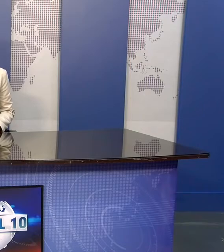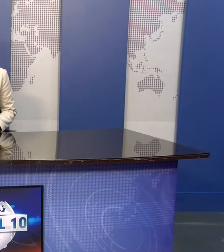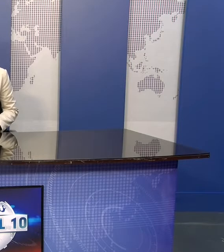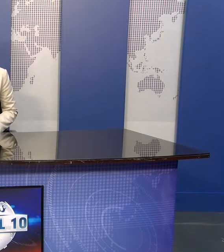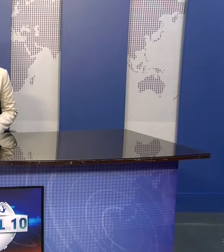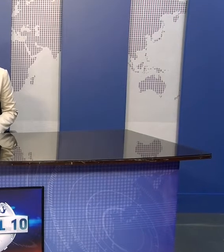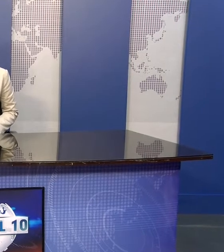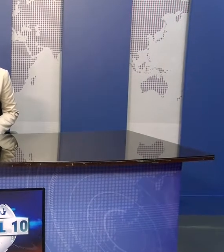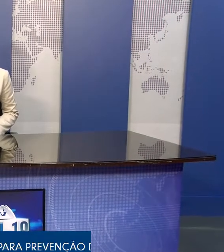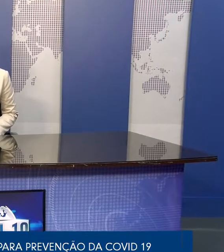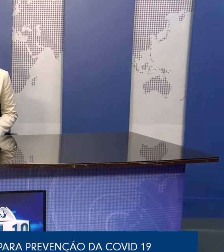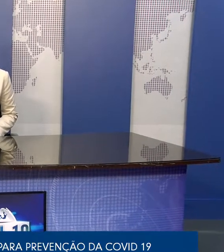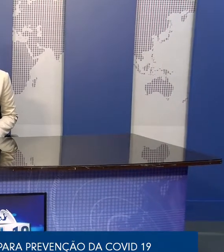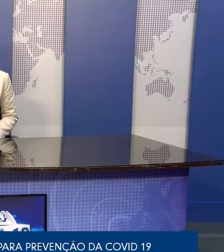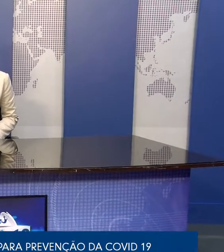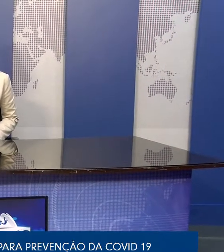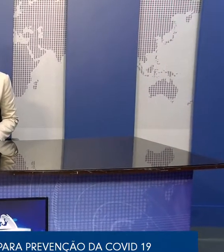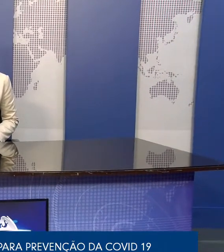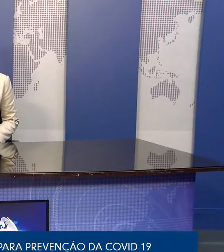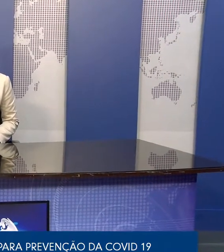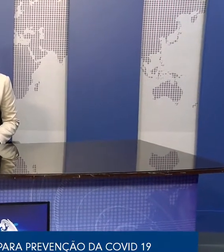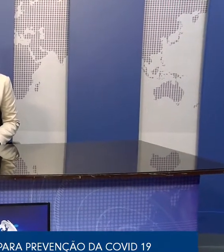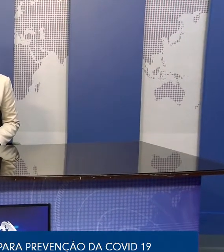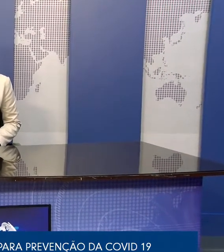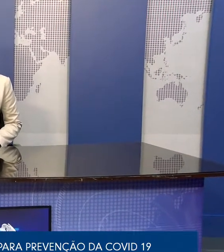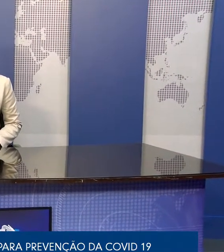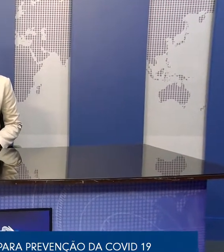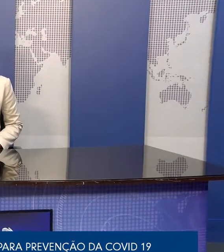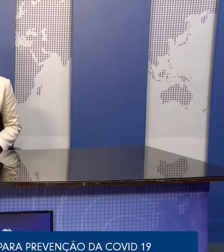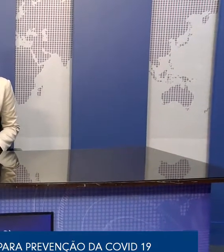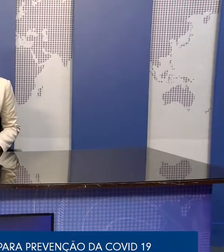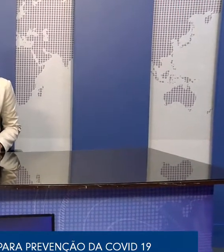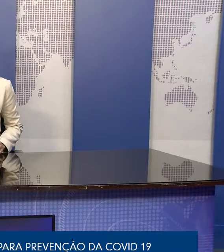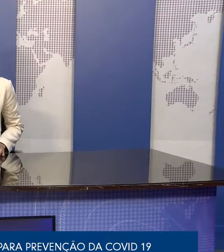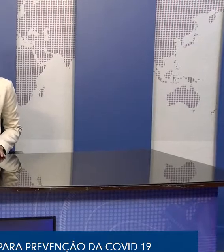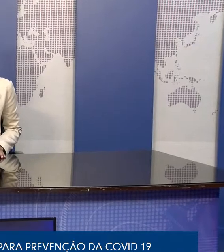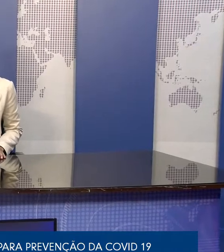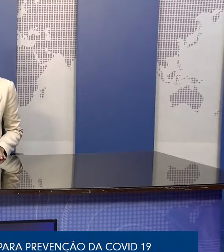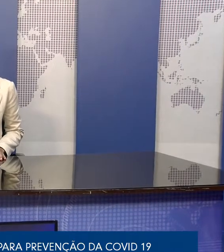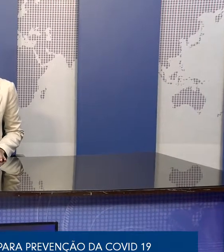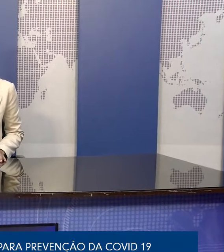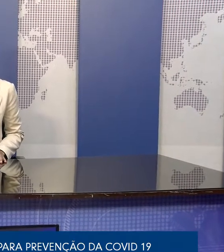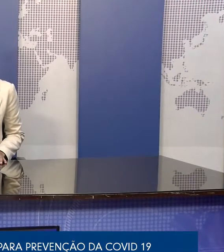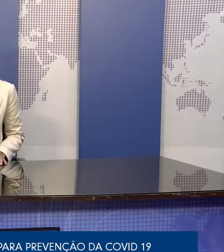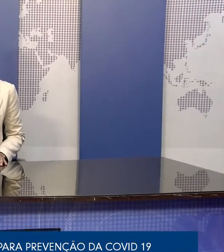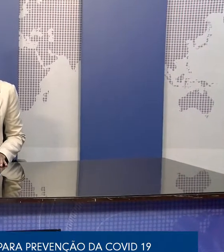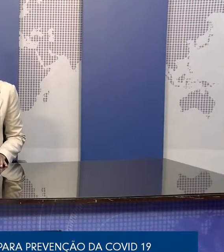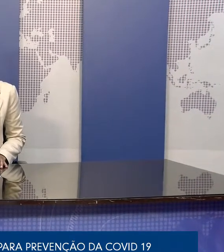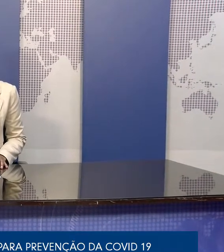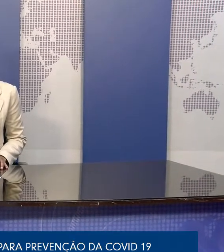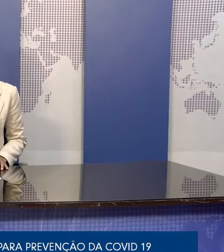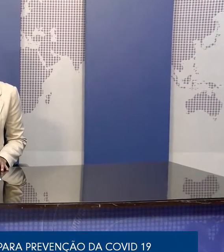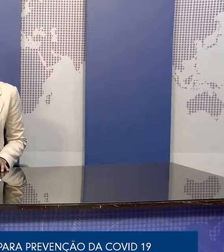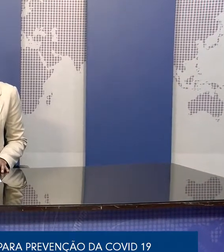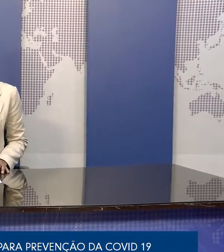O Presidente da República e o Primeiro-Ministro juntaram-se as vozes para mais uma vez apelar a todos os cabo-verdeanos para o reforço da prevenção